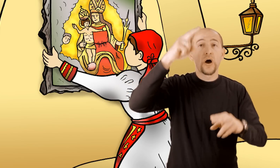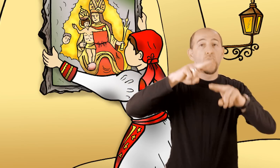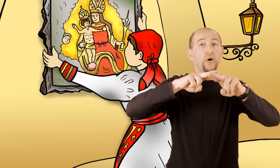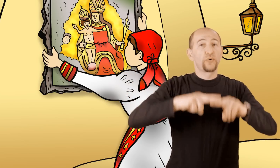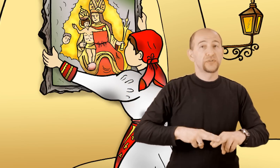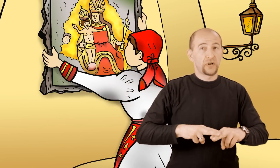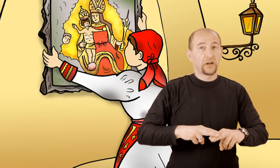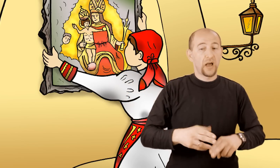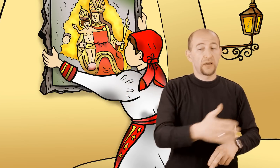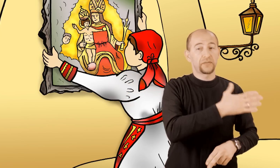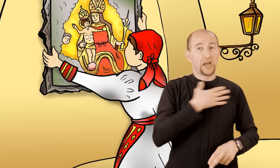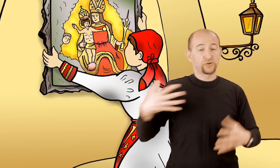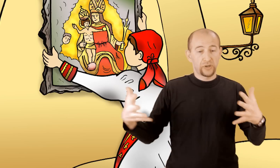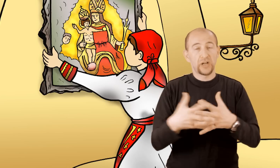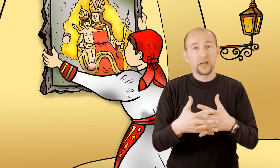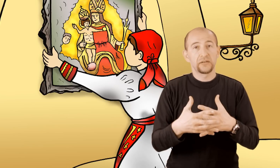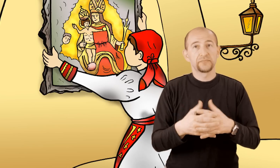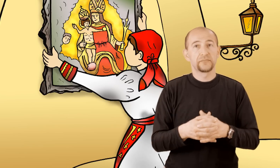Čudotvorna majka Božja.